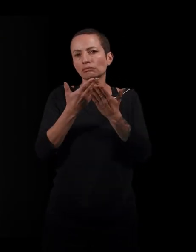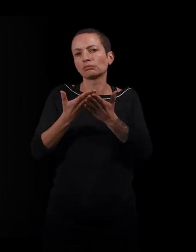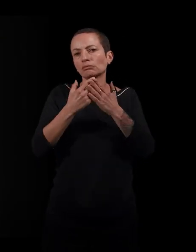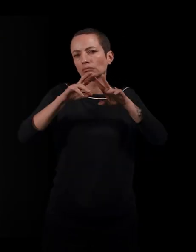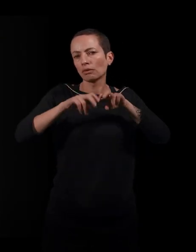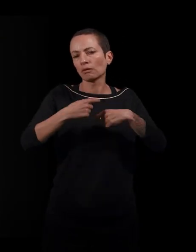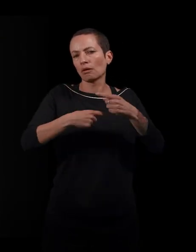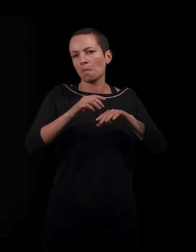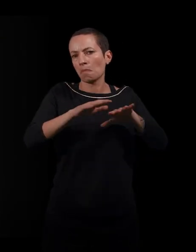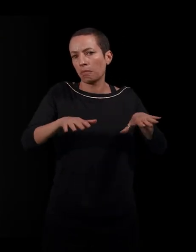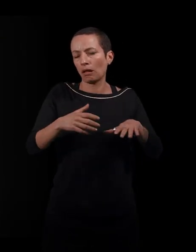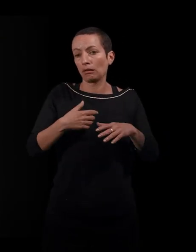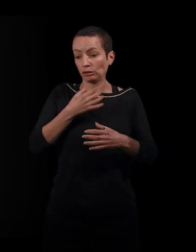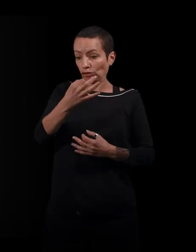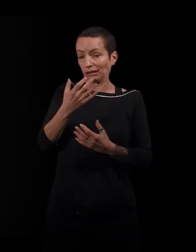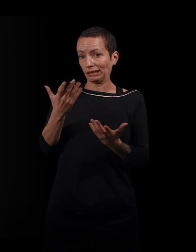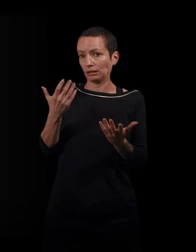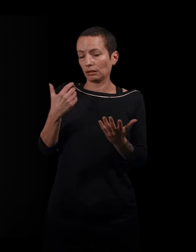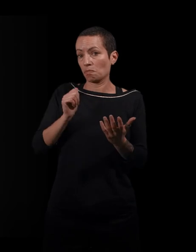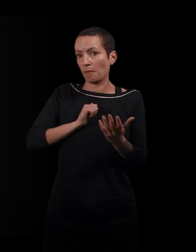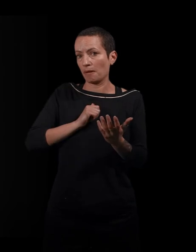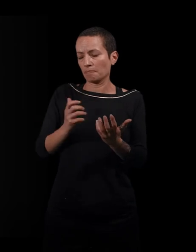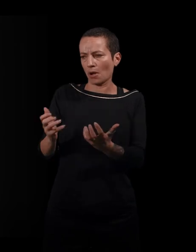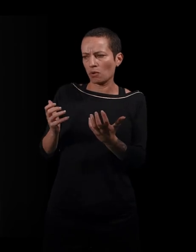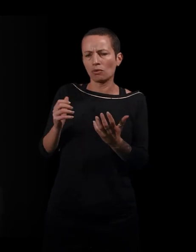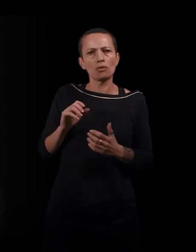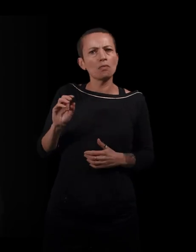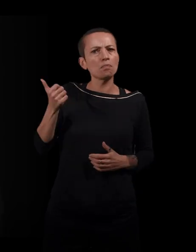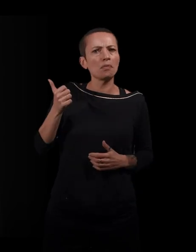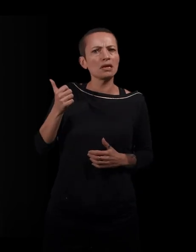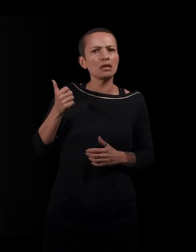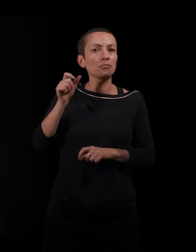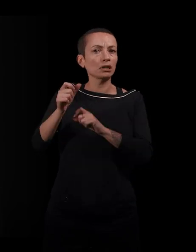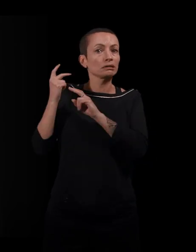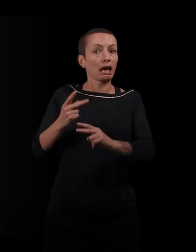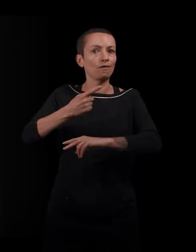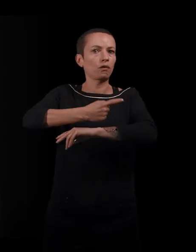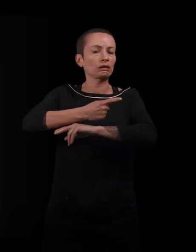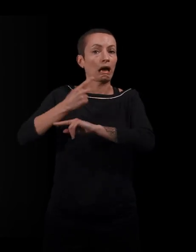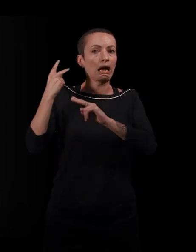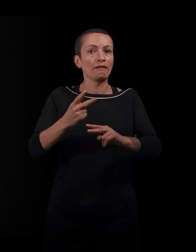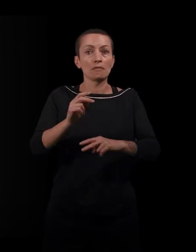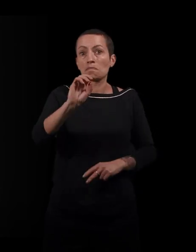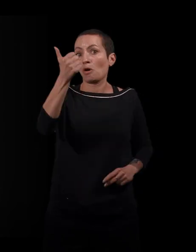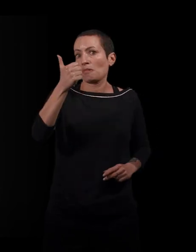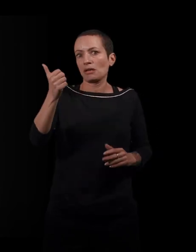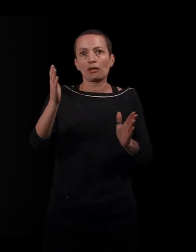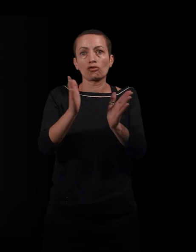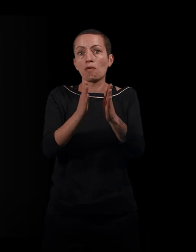je crois que ce qui m'a interpellée, c'est que la première chose que demandaient les personnes qui arrivaient aux frontières, c'était une connexion Internet, même avant d'avoir,